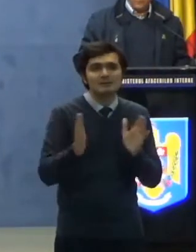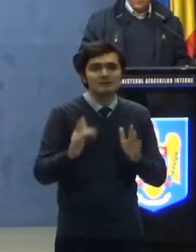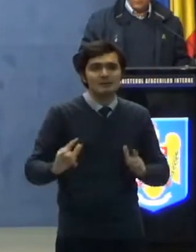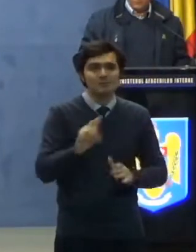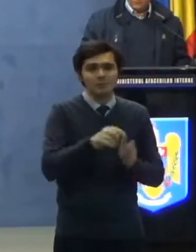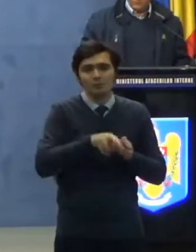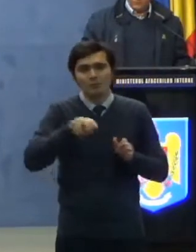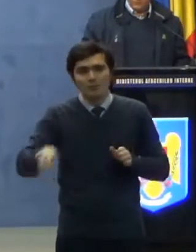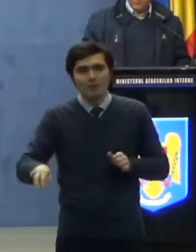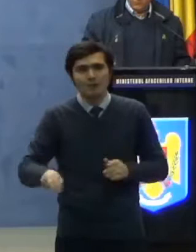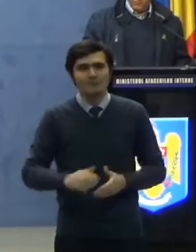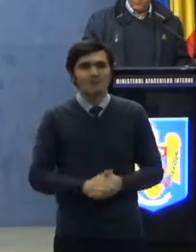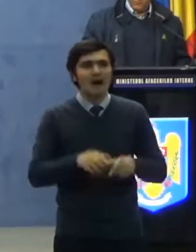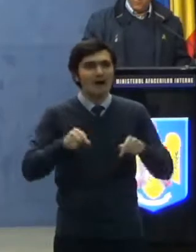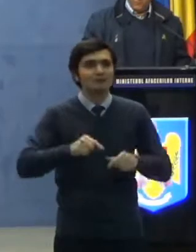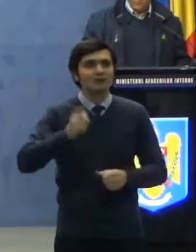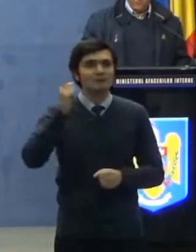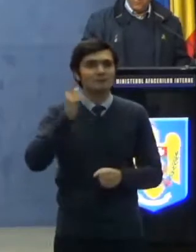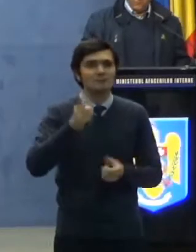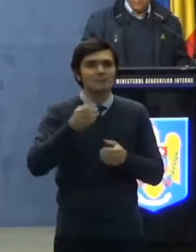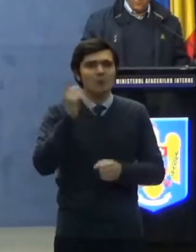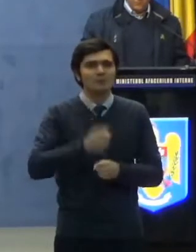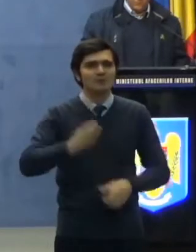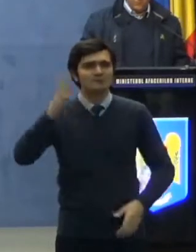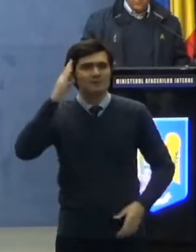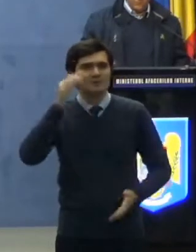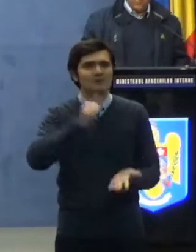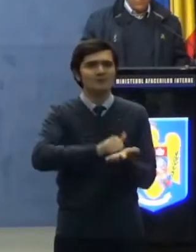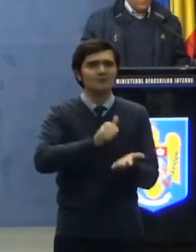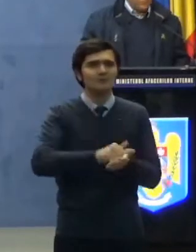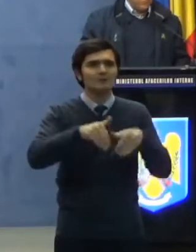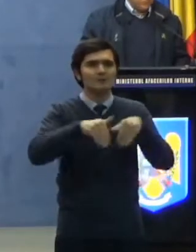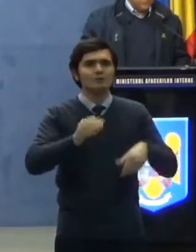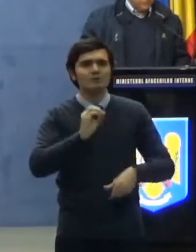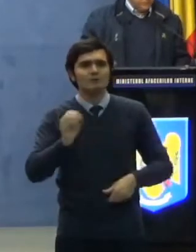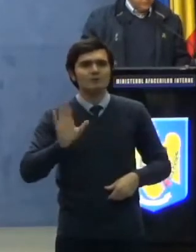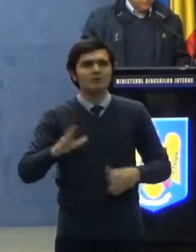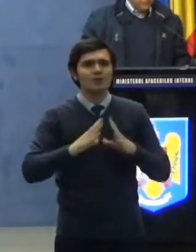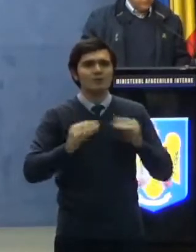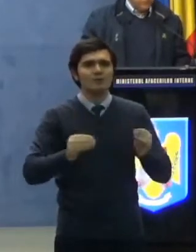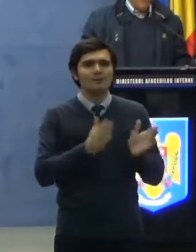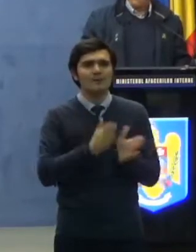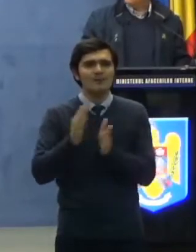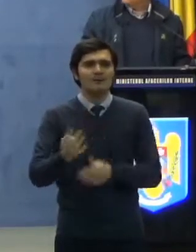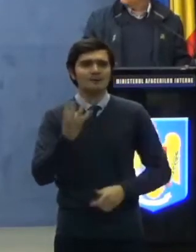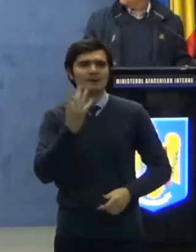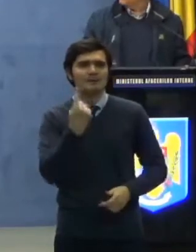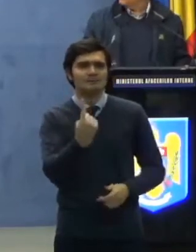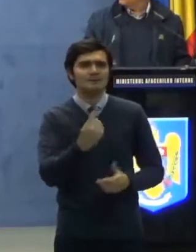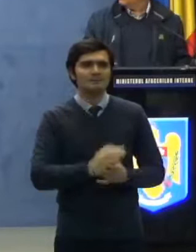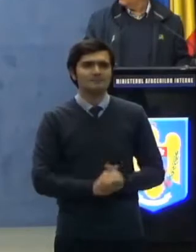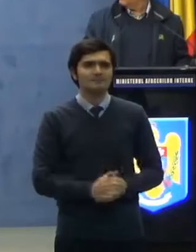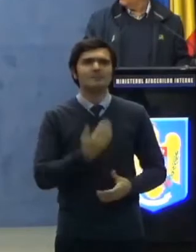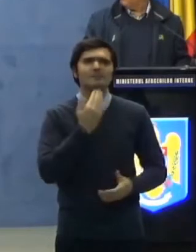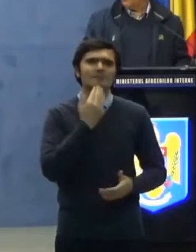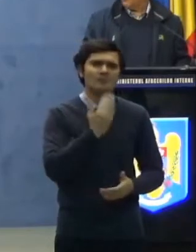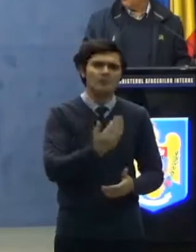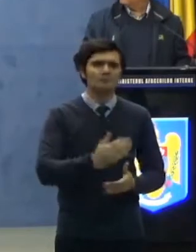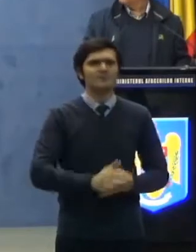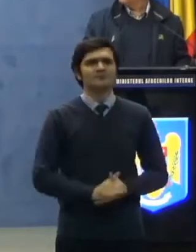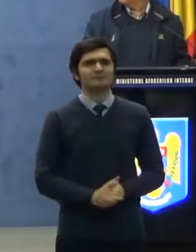Prezenta Ordonanță Militară se publică în monitor oficial al României partea a I. Vă mulțumesc!